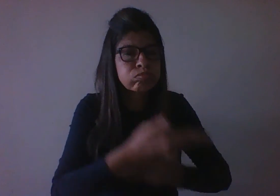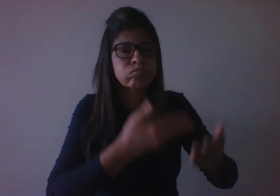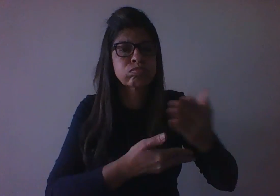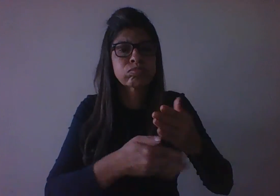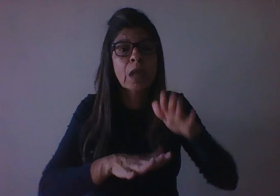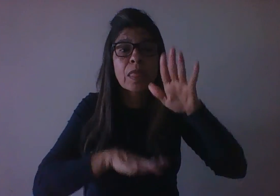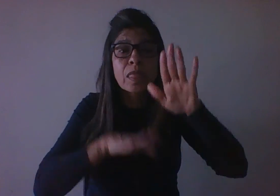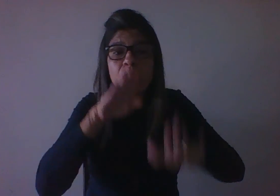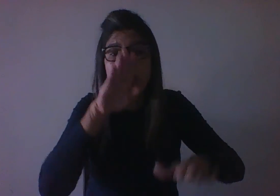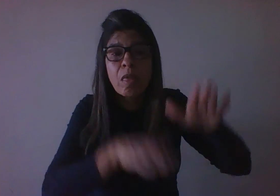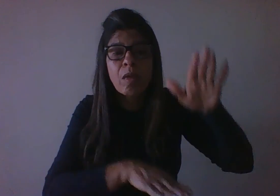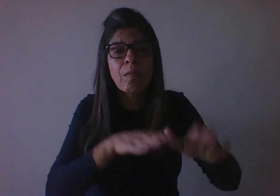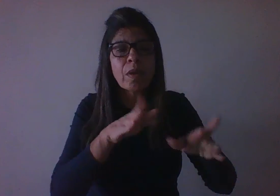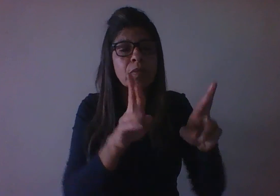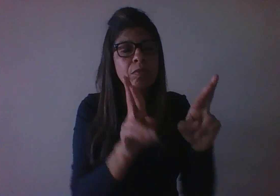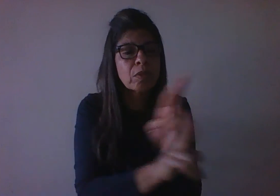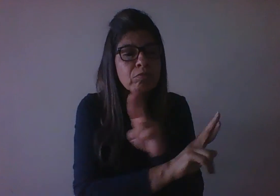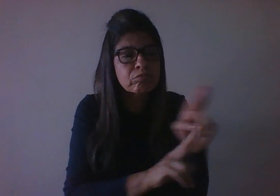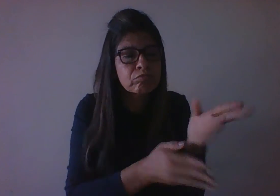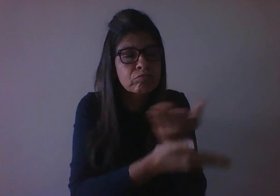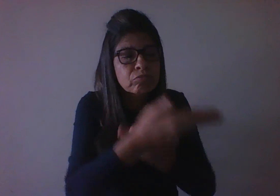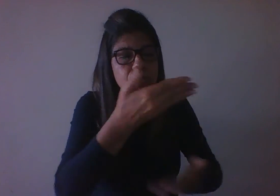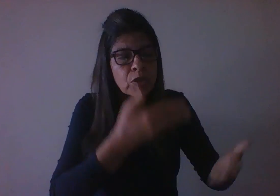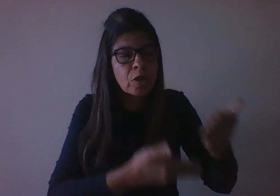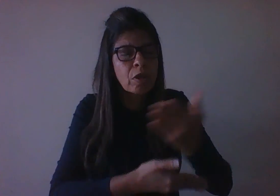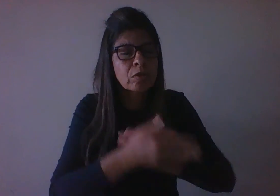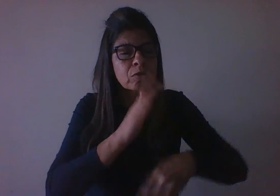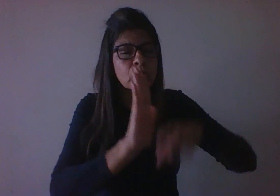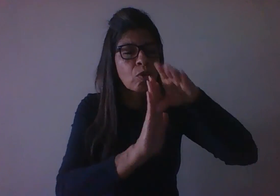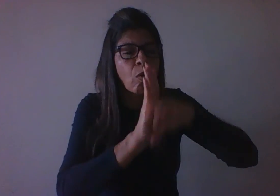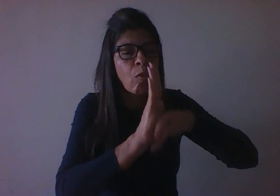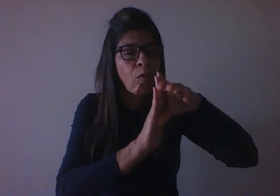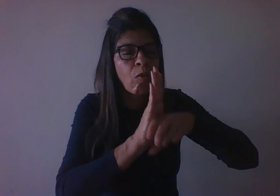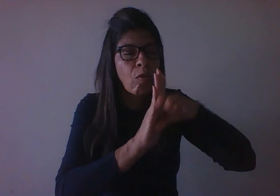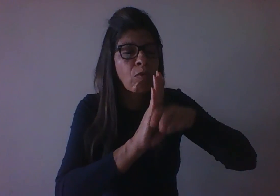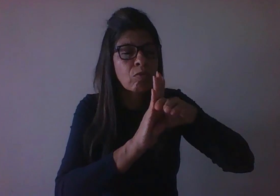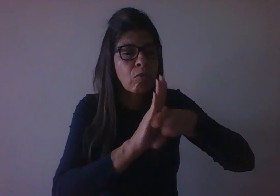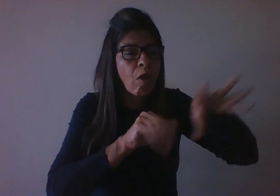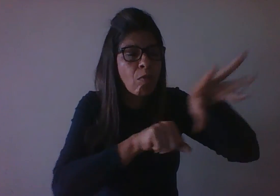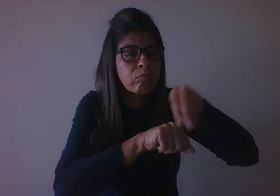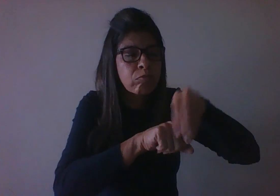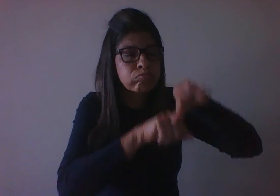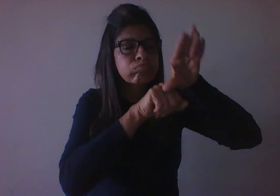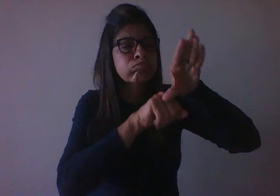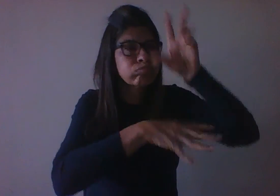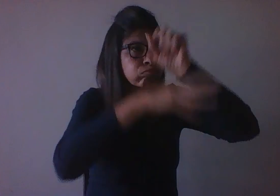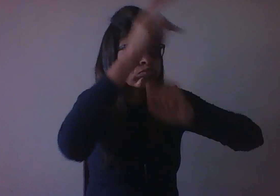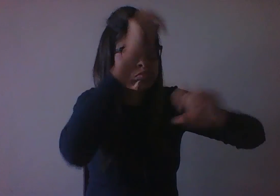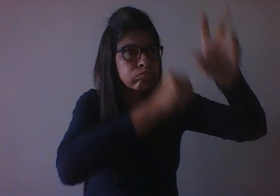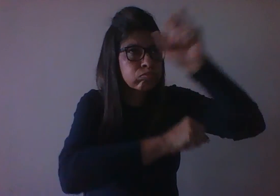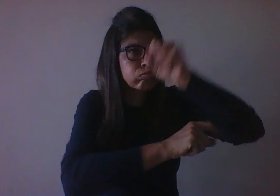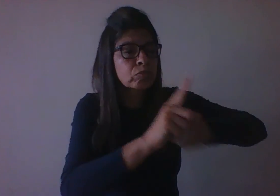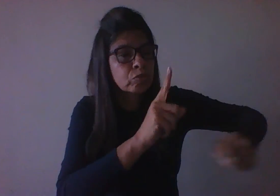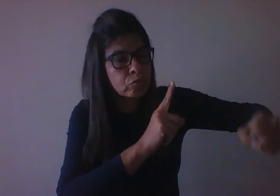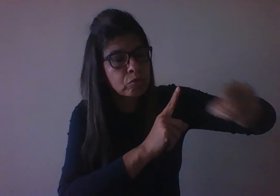das interações de conceitos promovidos pela aprendizagem social, principalmente social,